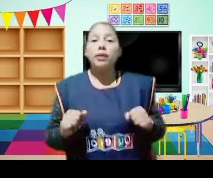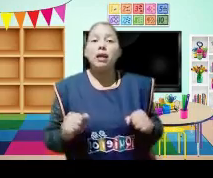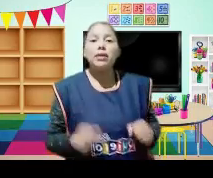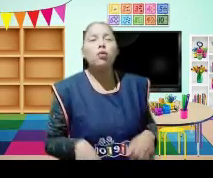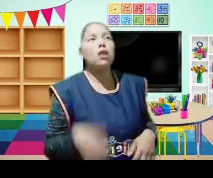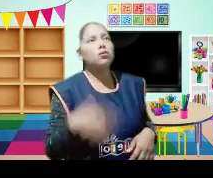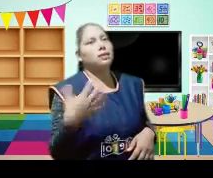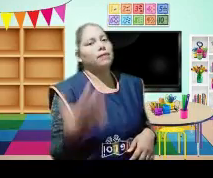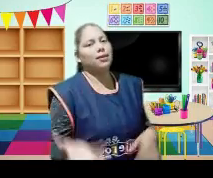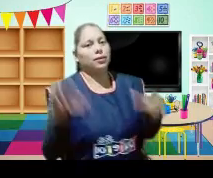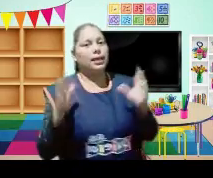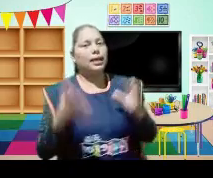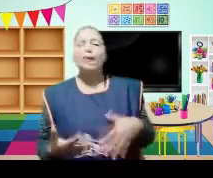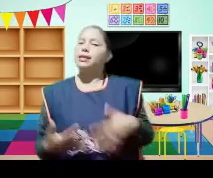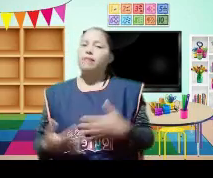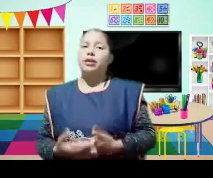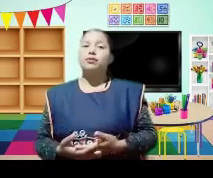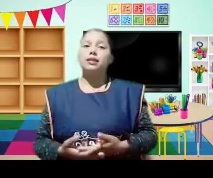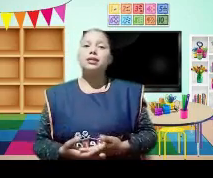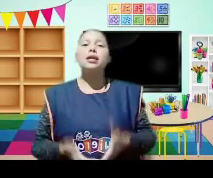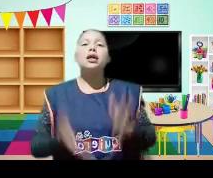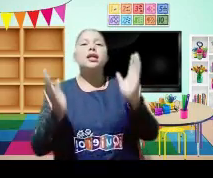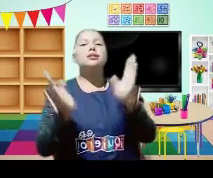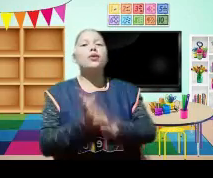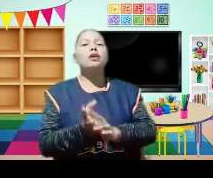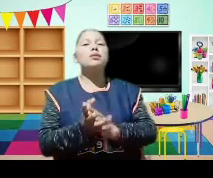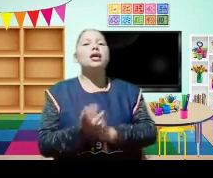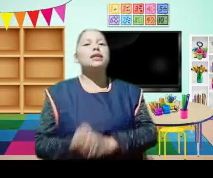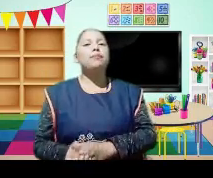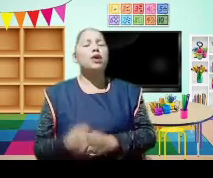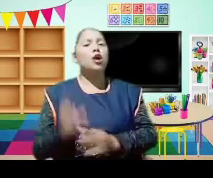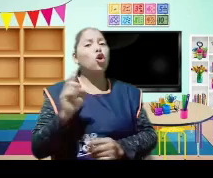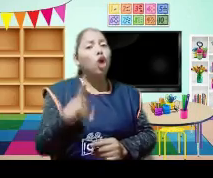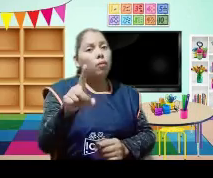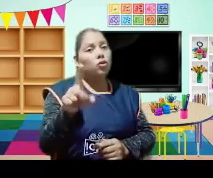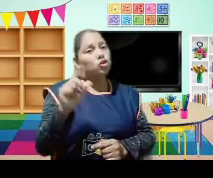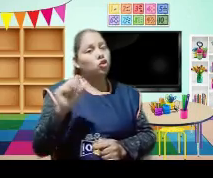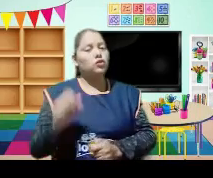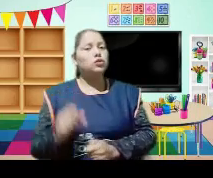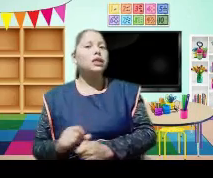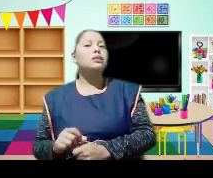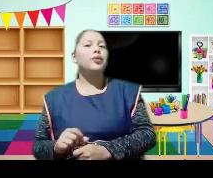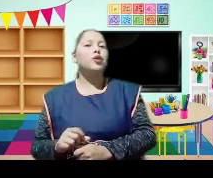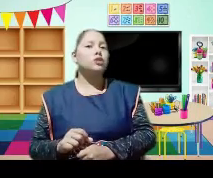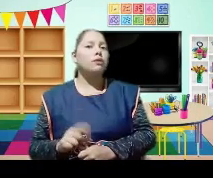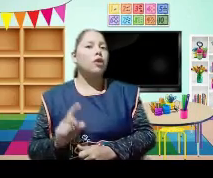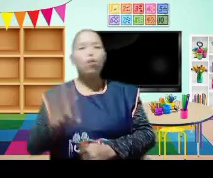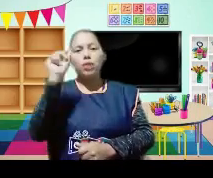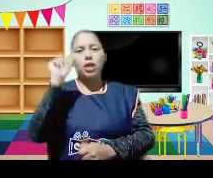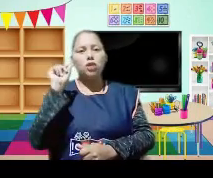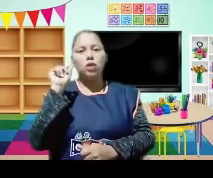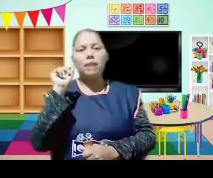Pero para averiguarlo y saber de qué tema iremos a tratar, les voy a invitar a que se pongan cómodos todos ustedes y puedan